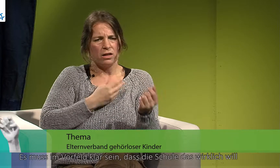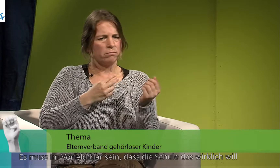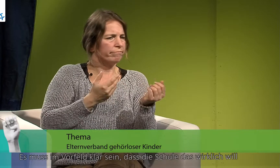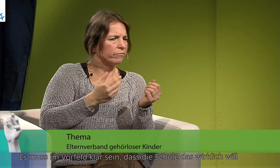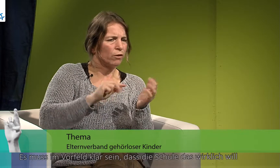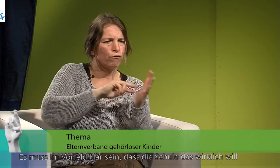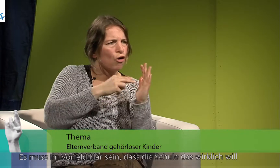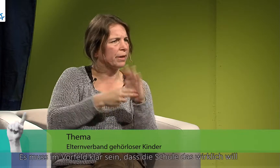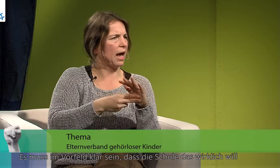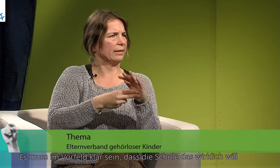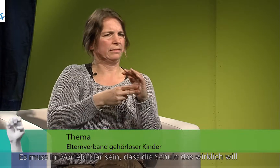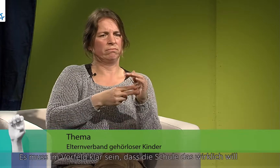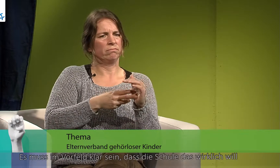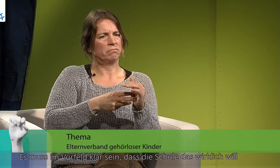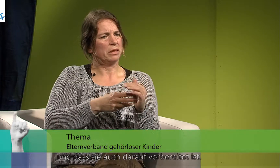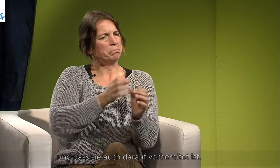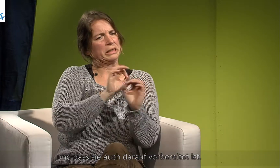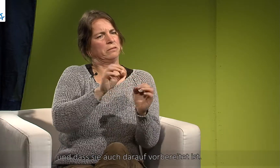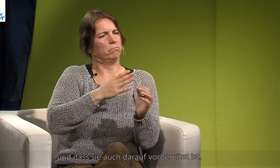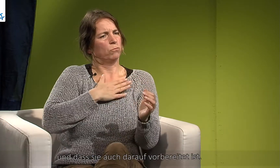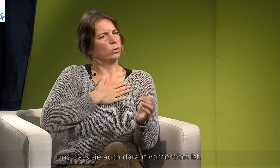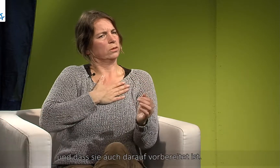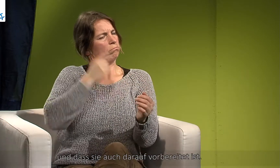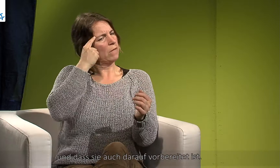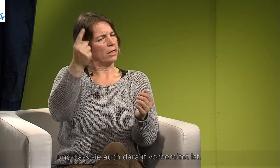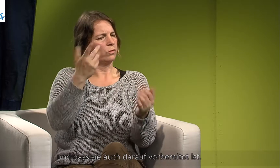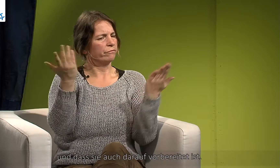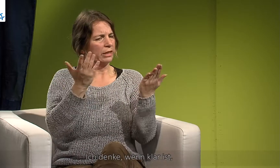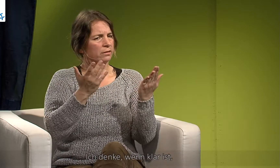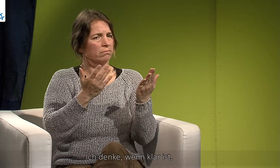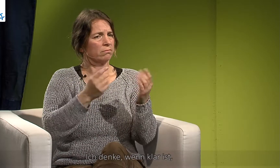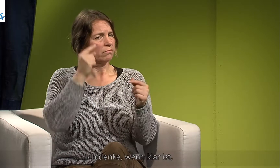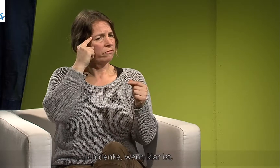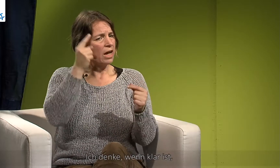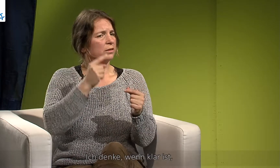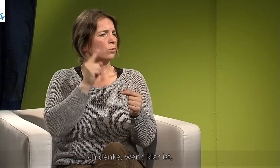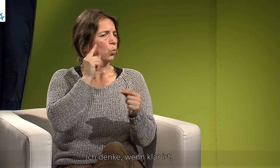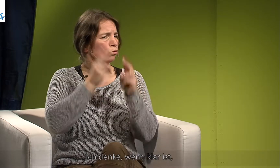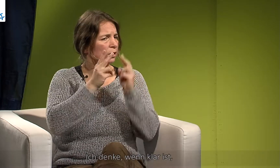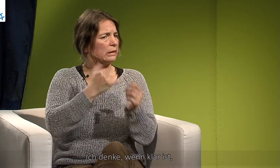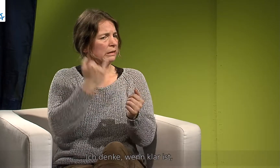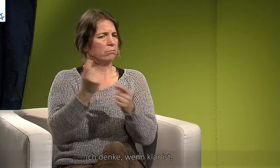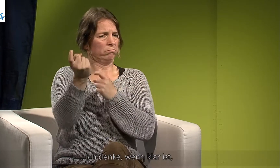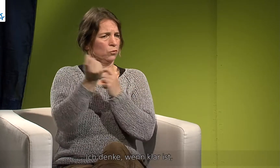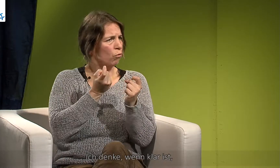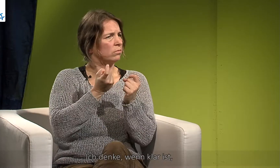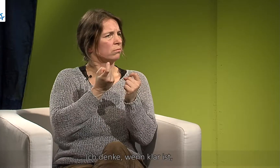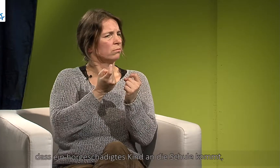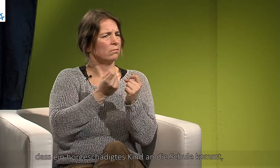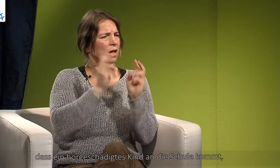das wirklich will und dass sie auch darauf vorbereitet ist. Also ich denke einfach, wenn klar ist, dass so ein